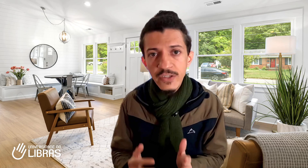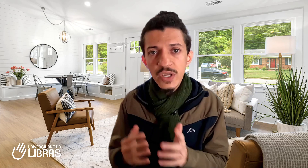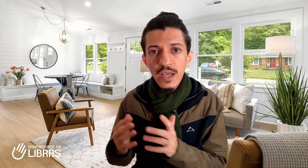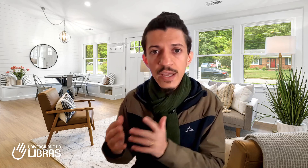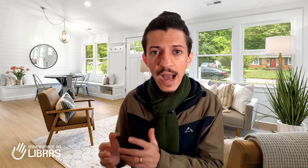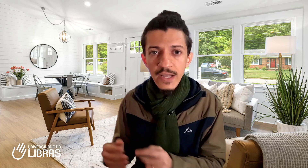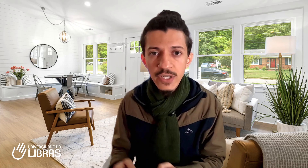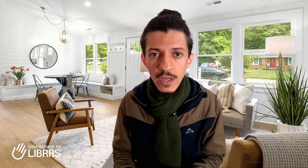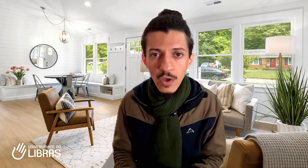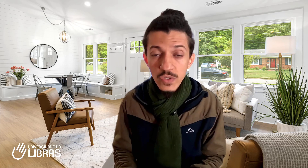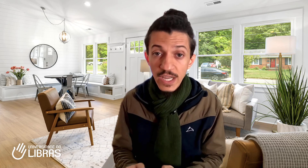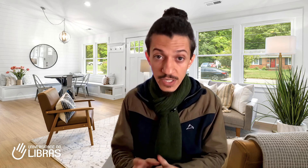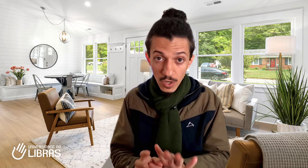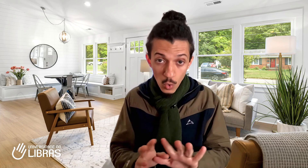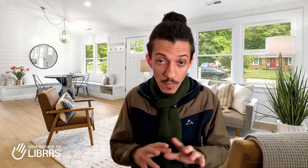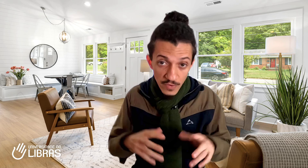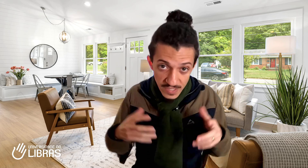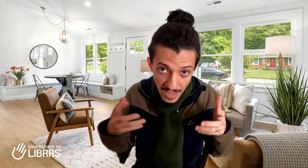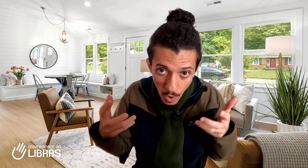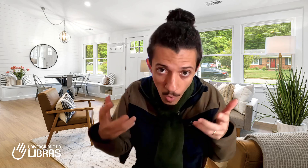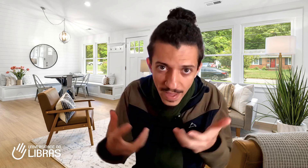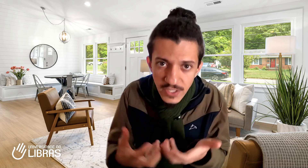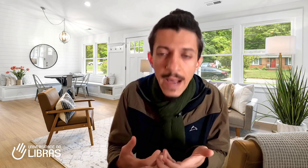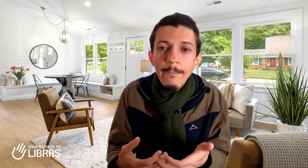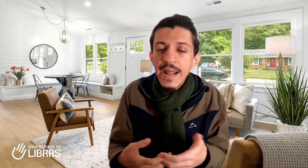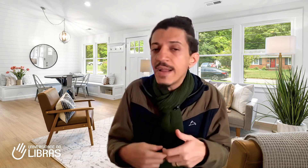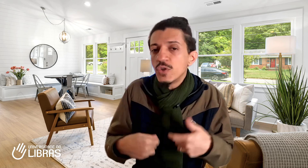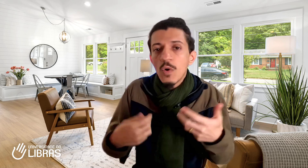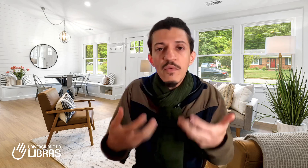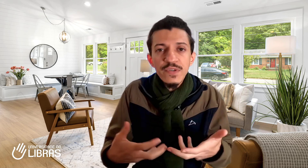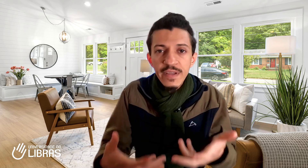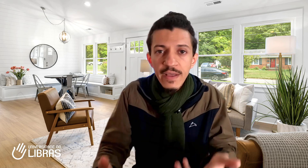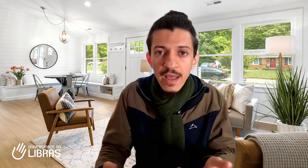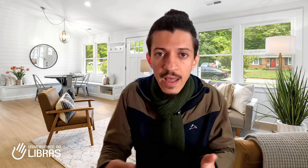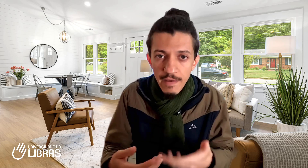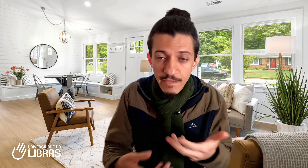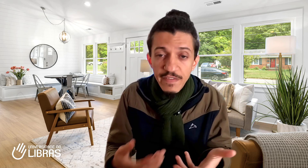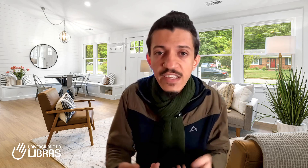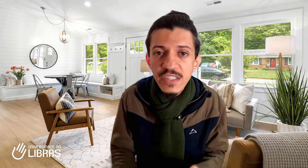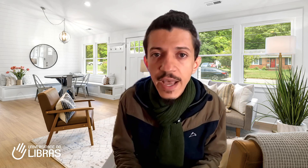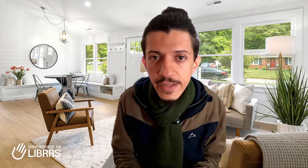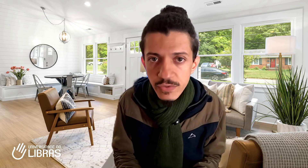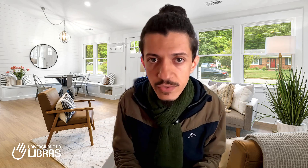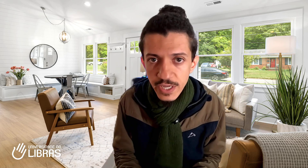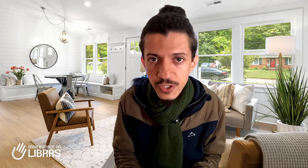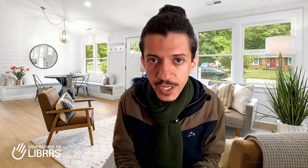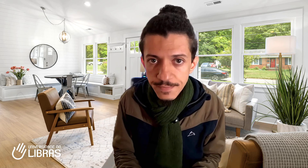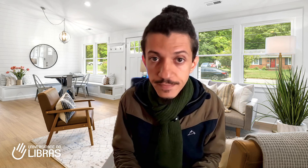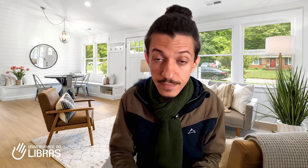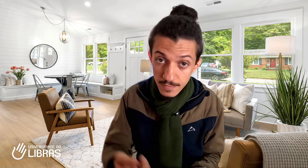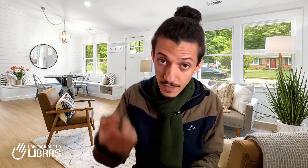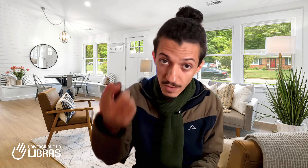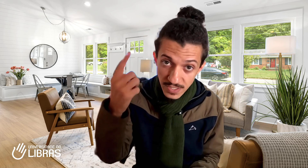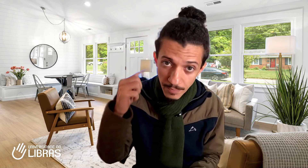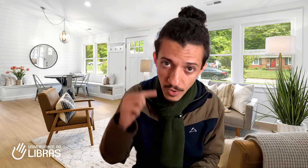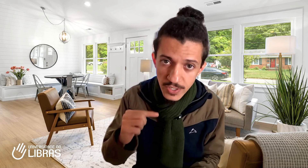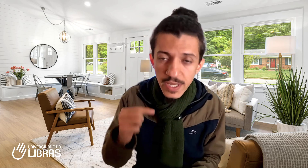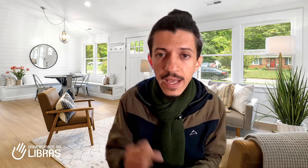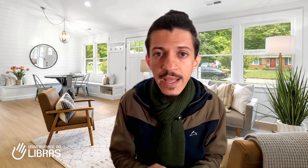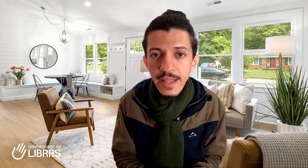e age, ou seja, como você realmente aprende, como você vivencia isso no dia a dia, você pode entrar